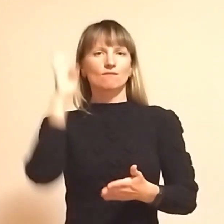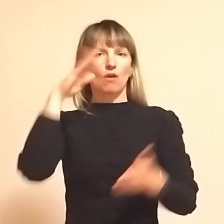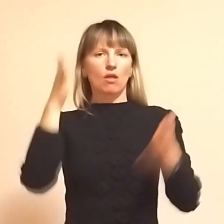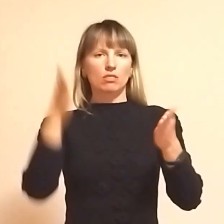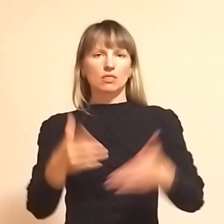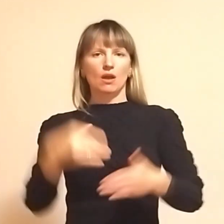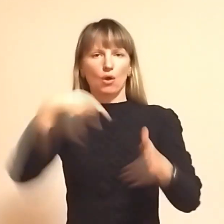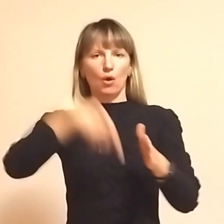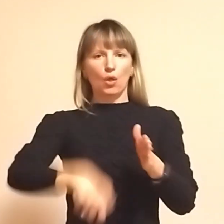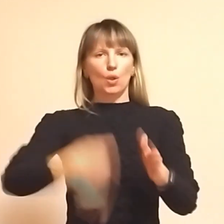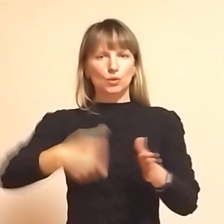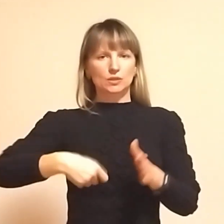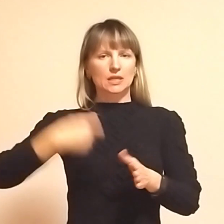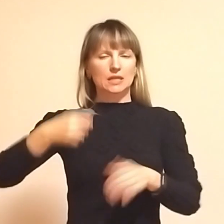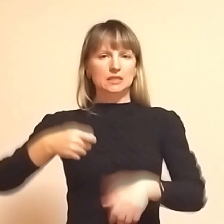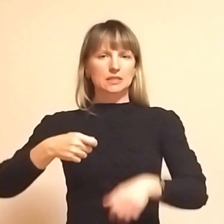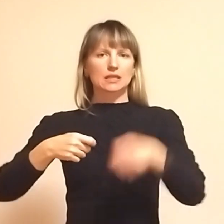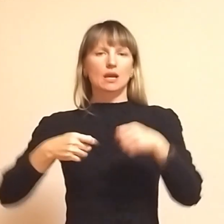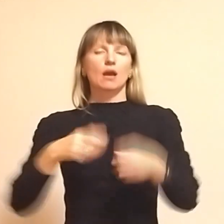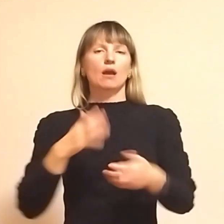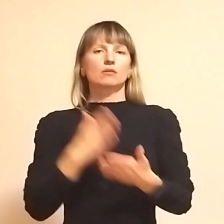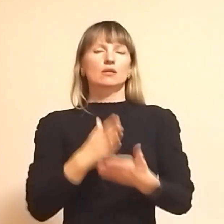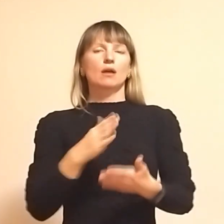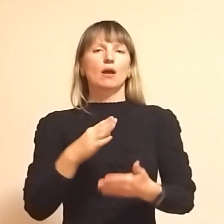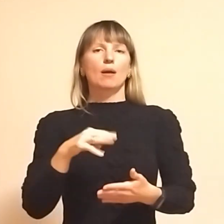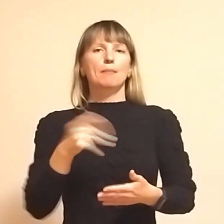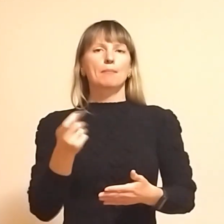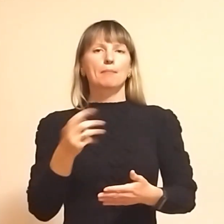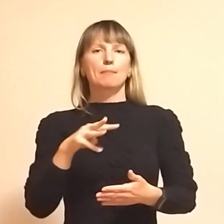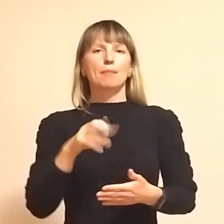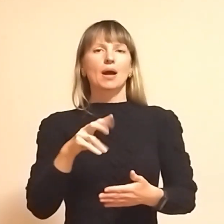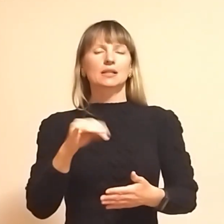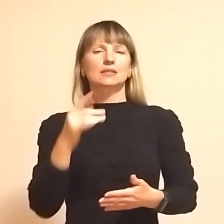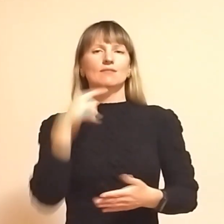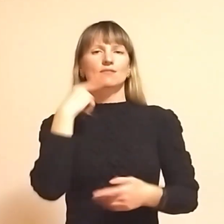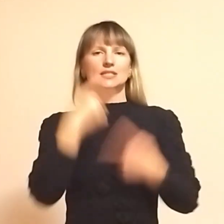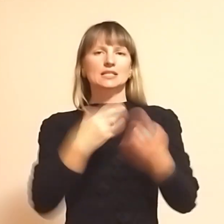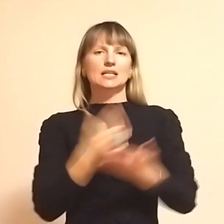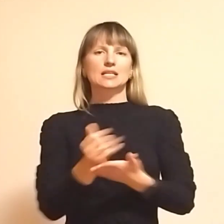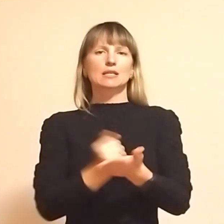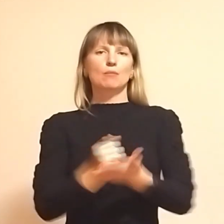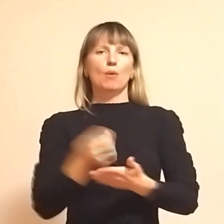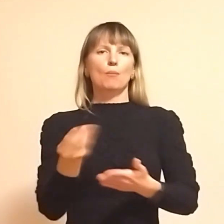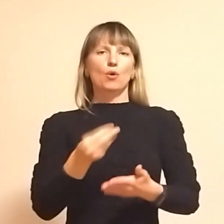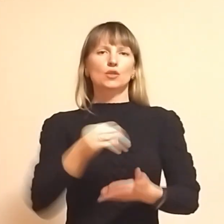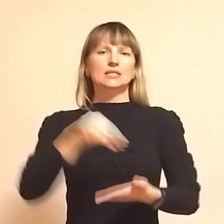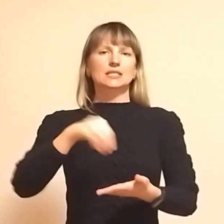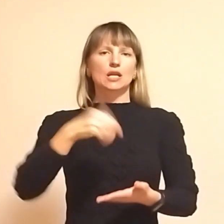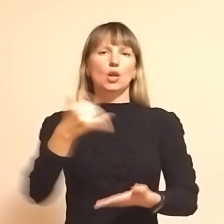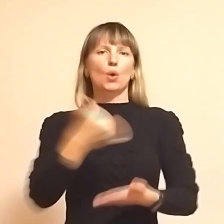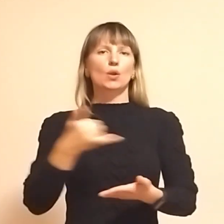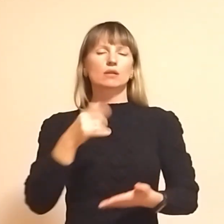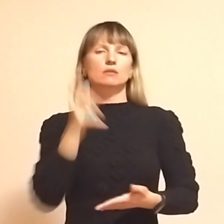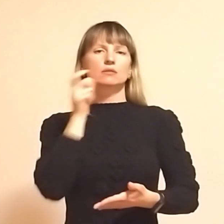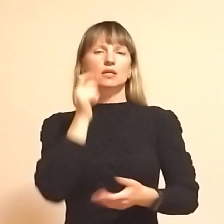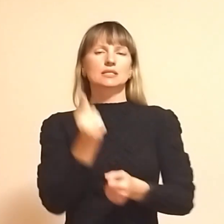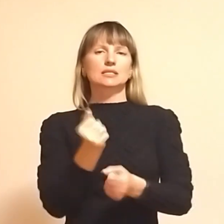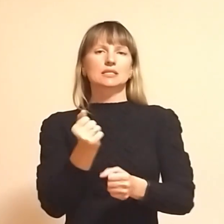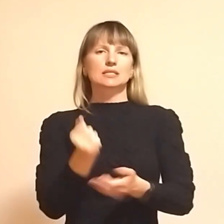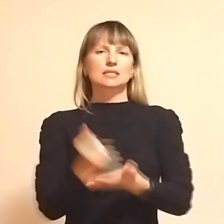Малими вони війну пережили, то у них завжди чувалими запаси стояли. Борошно, сіль, олія, цукор, сухарі, запаси з городу